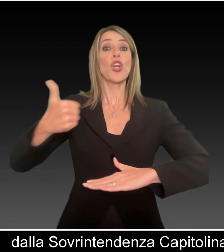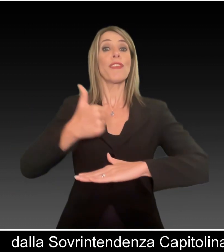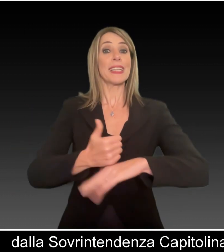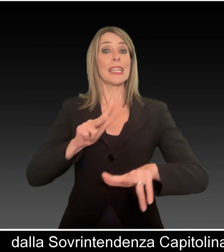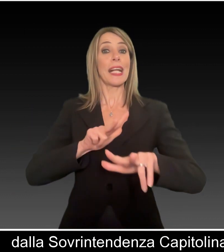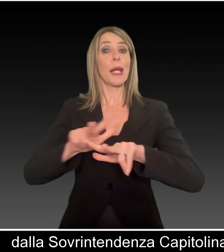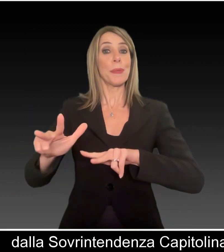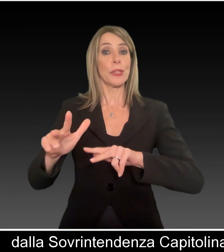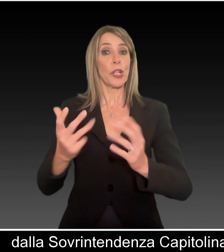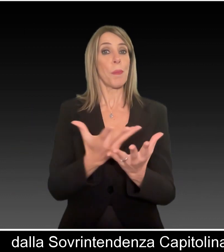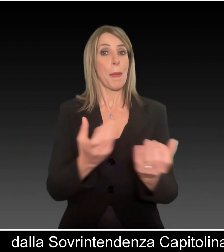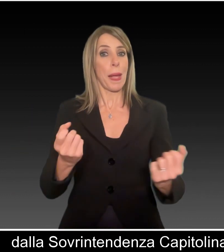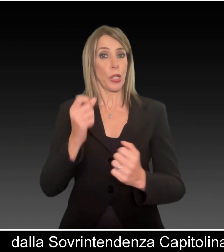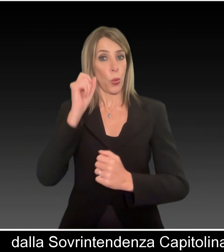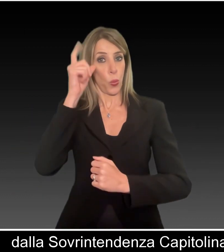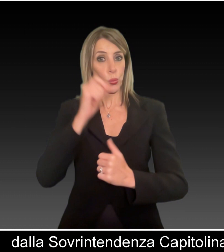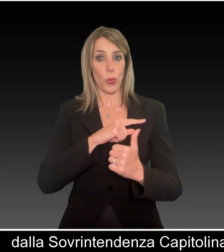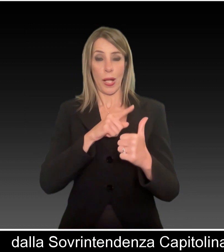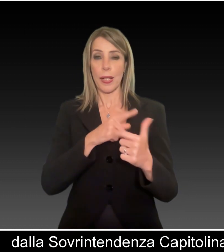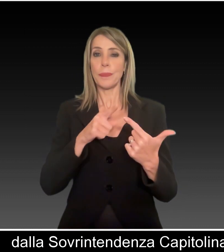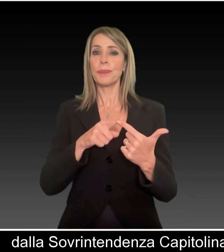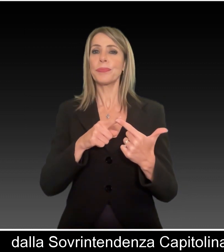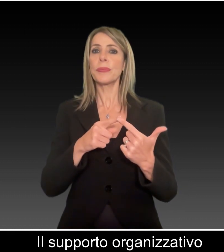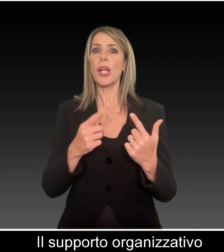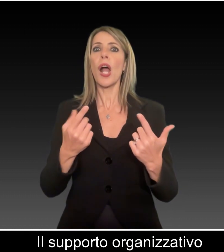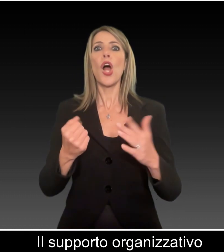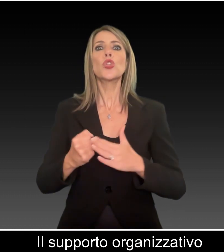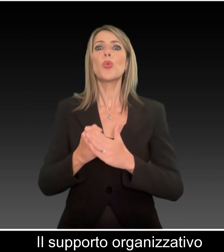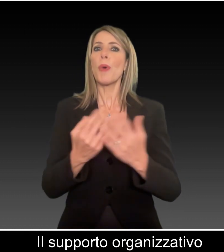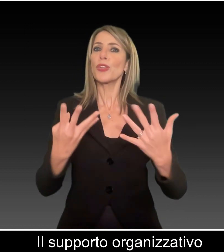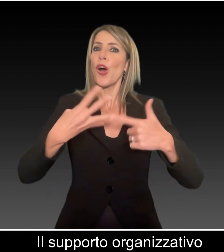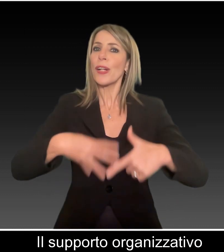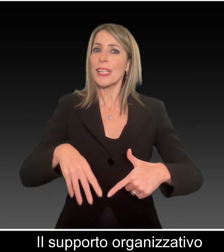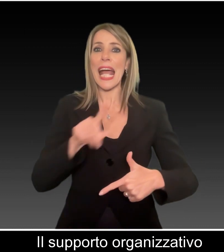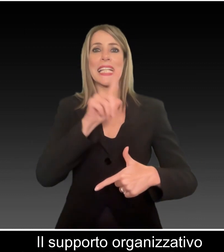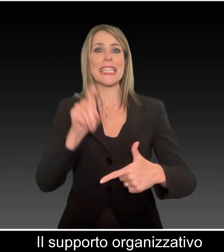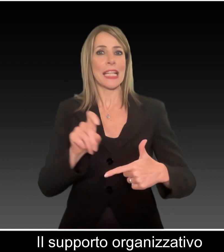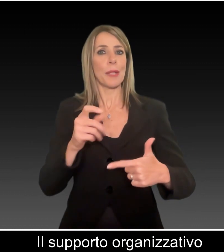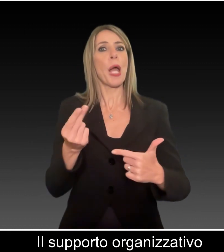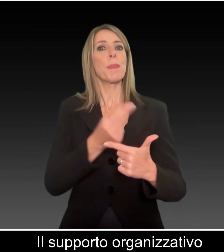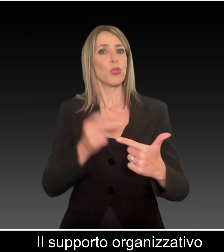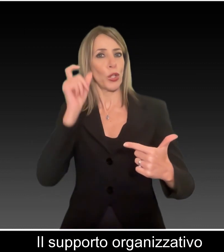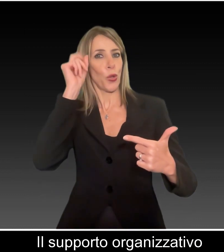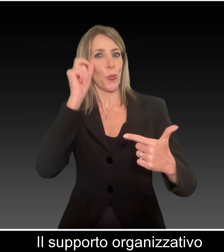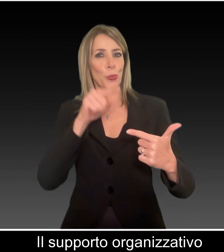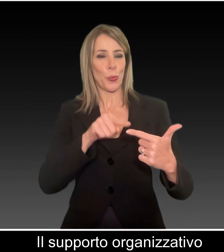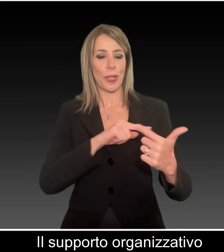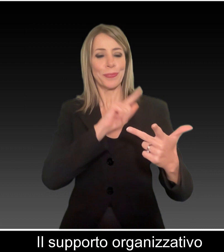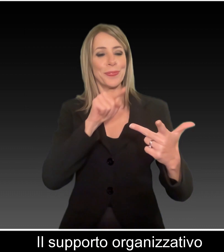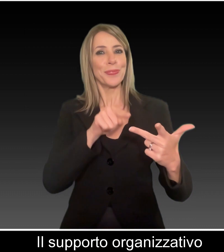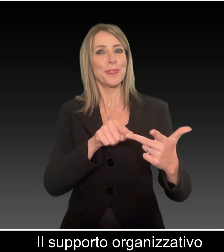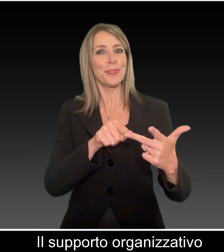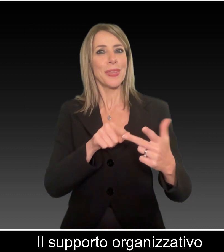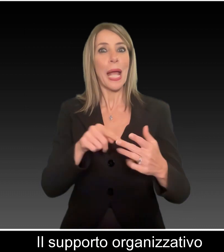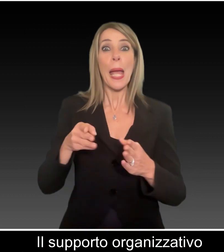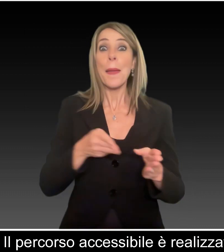sovrintendenza capitolina ai beni culturali. Il supporto organizzativo è di Zetema Progetto Cultura.